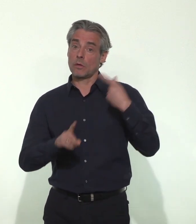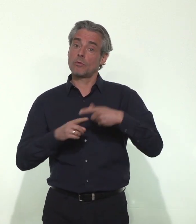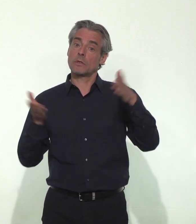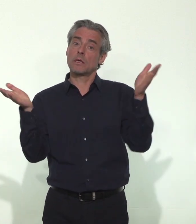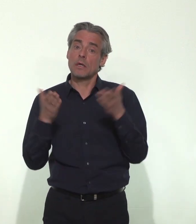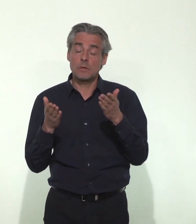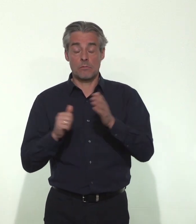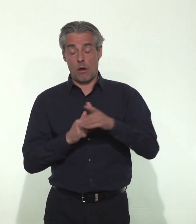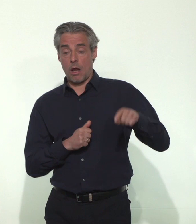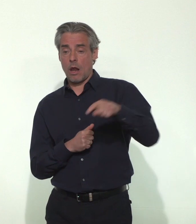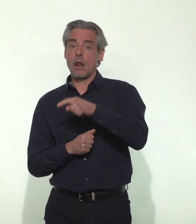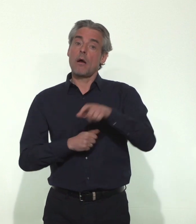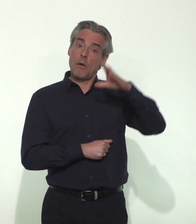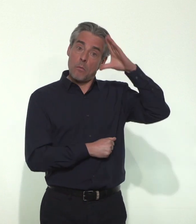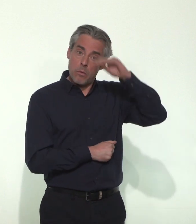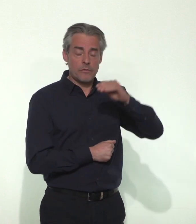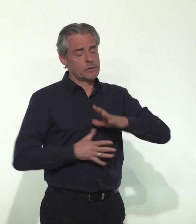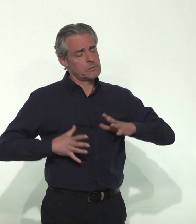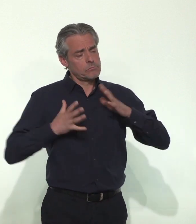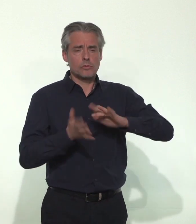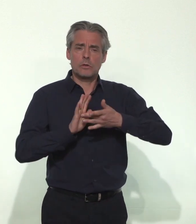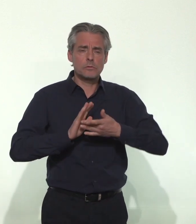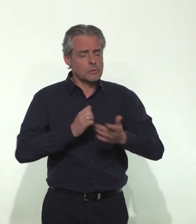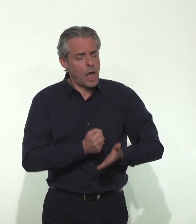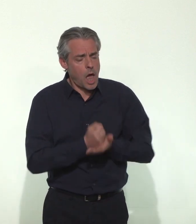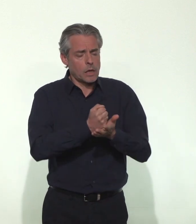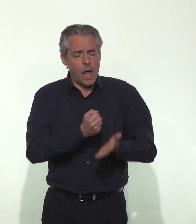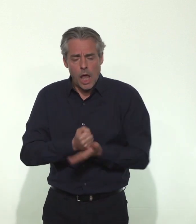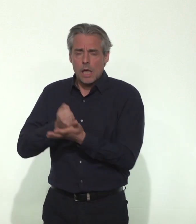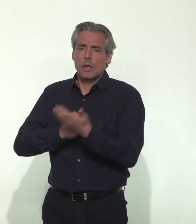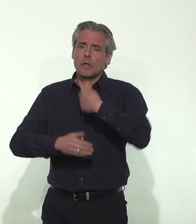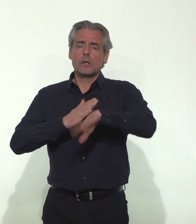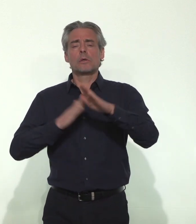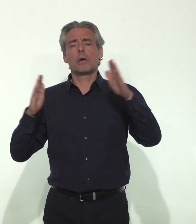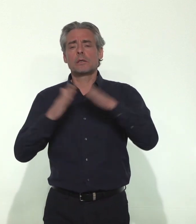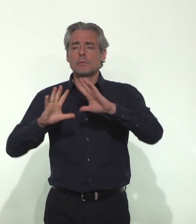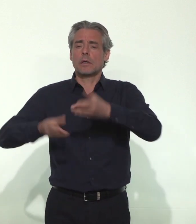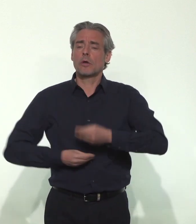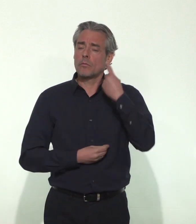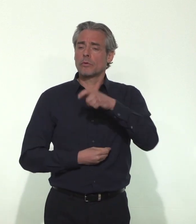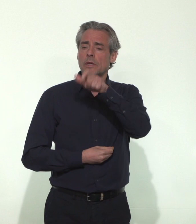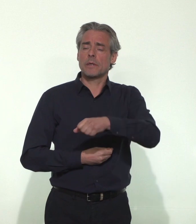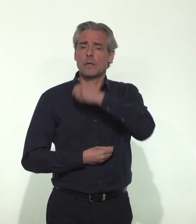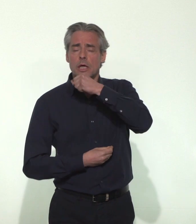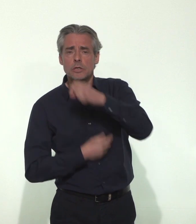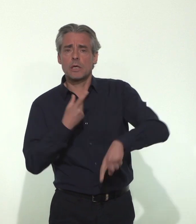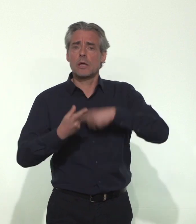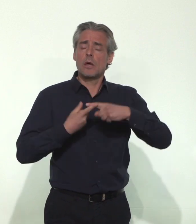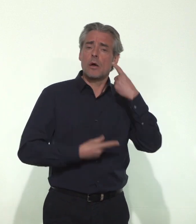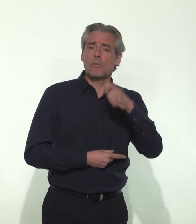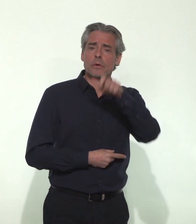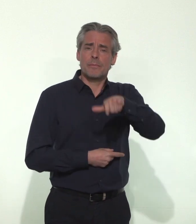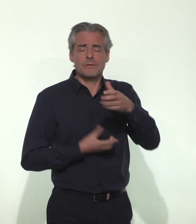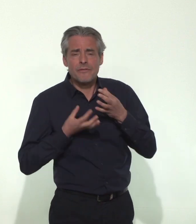établissements concernés, des professionnels qui sont partout en appui dans les établissements d'accueil pour personnes âgées, dans les établissements d'accueil pour